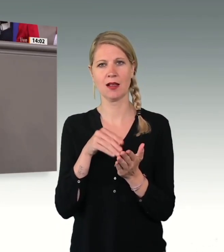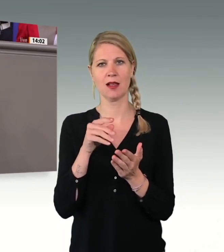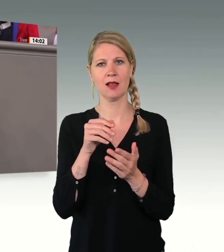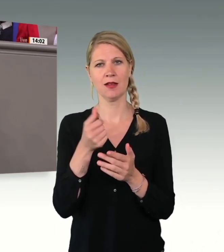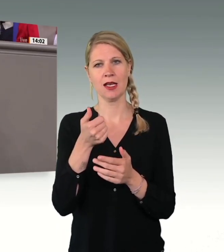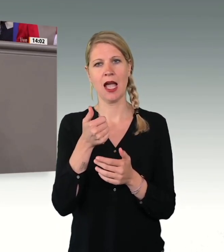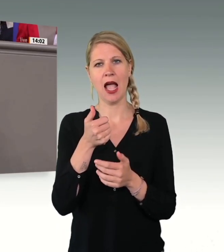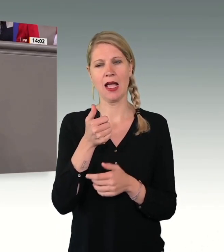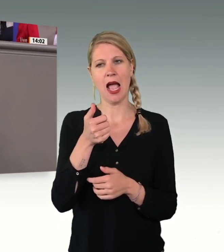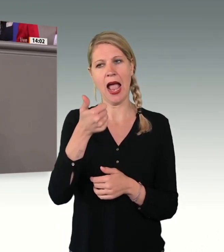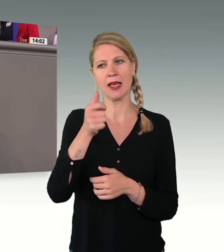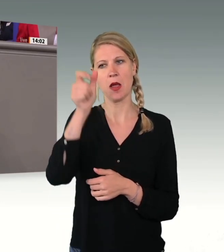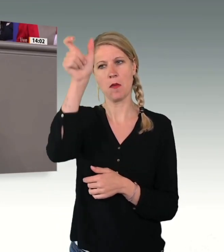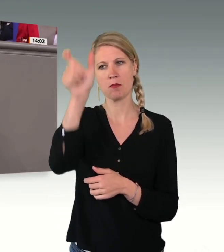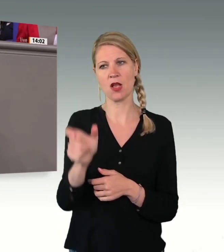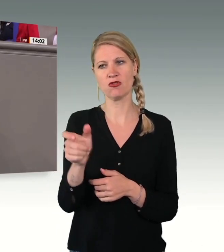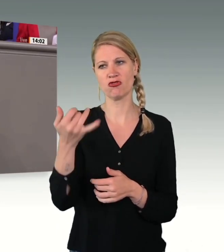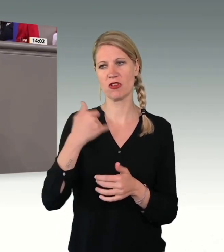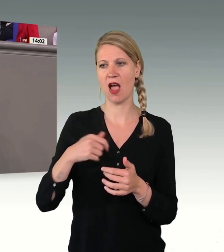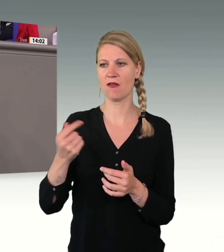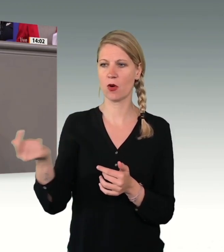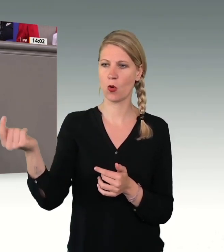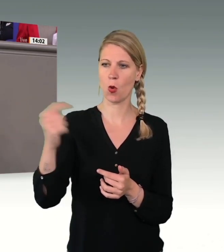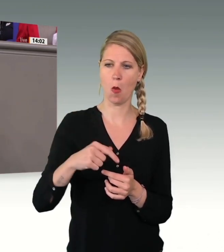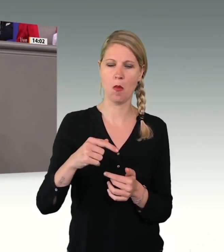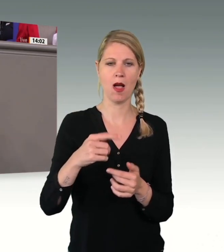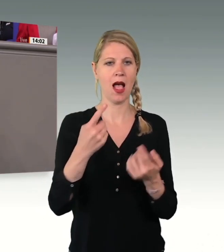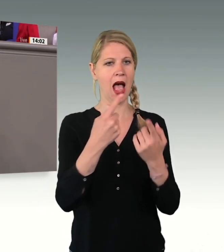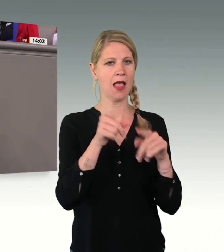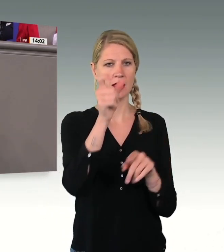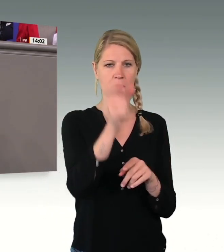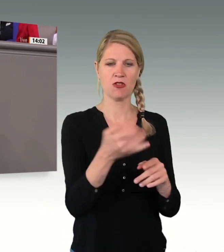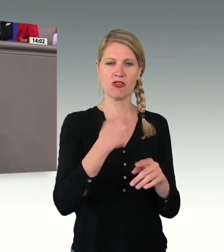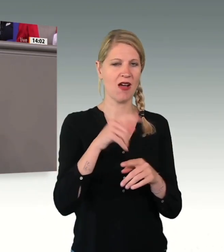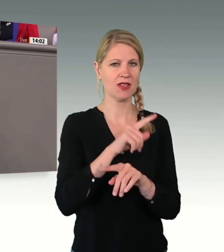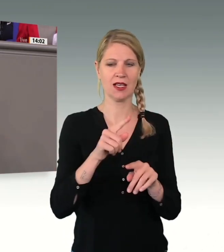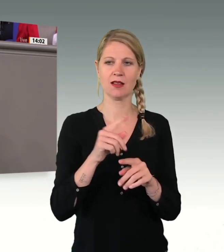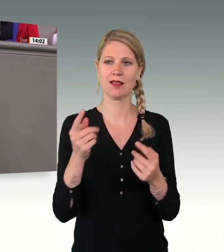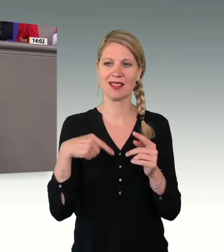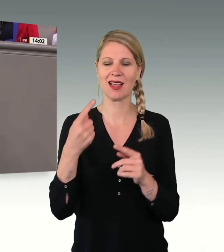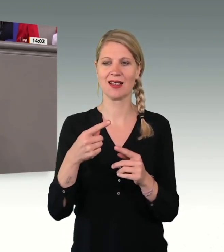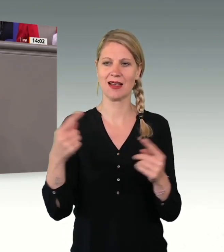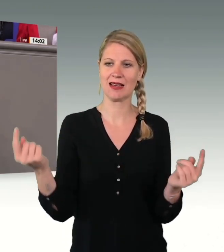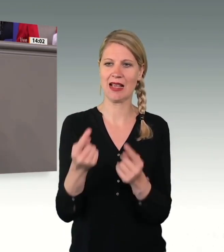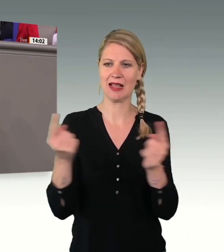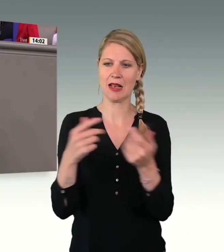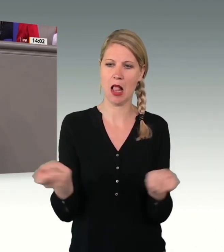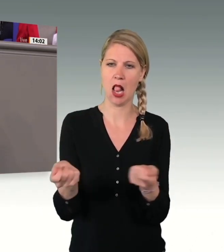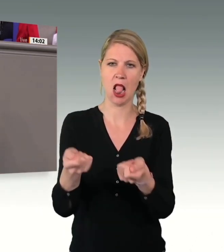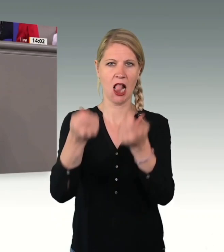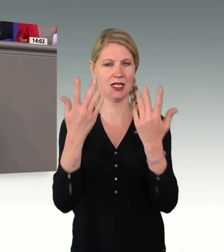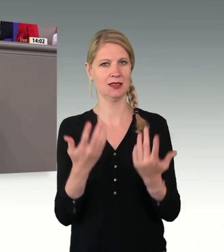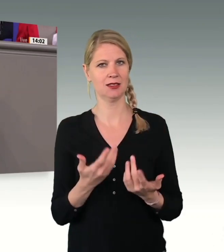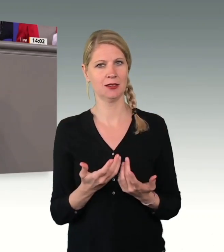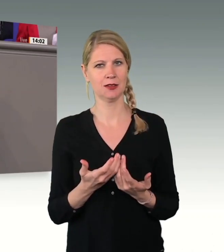Menschen, die zu uns kommen, gegen die anderen auszuspülen. Deswegen, wie auch damals, gar nicht so viel über diesen Antrag.